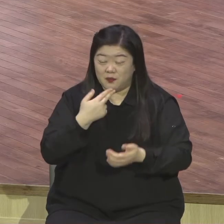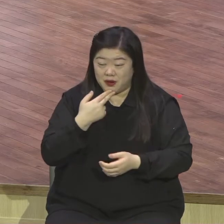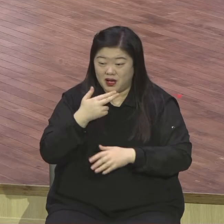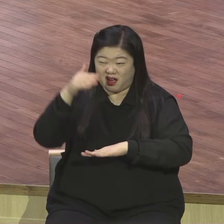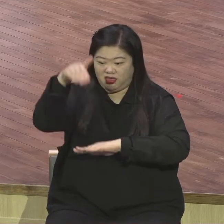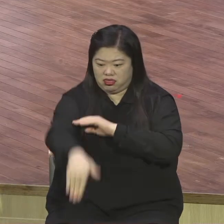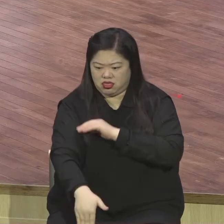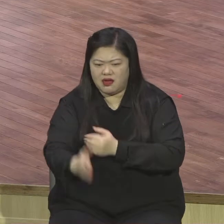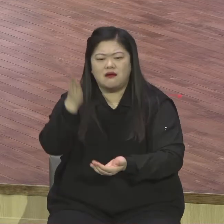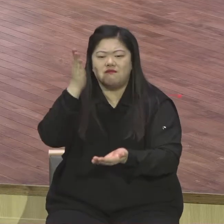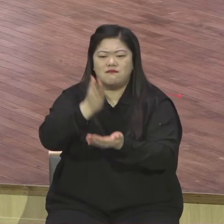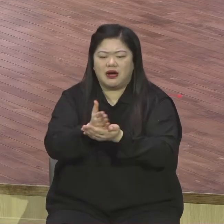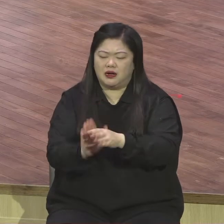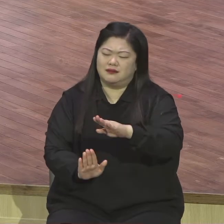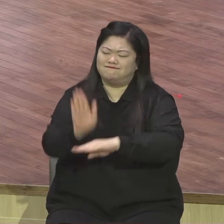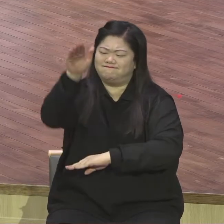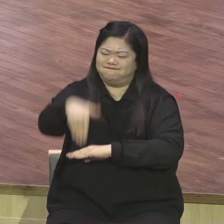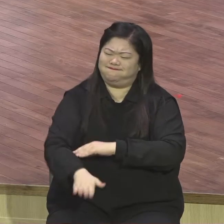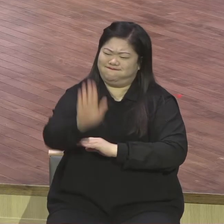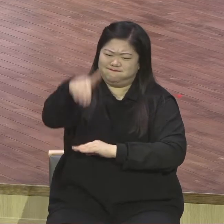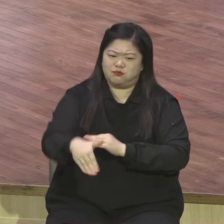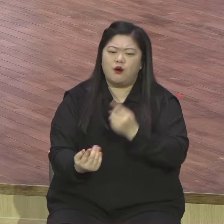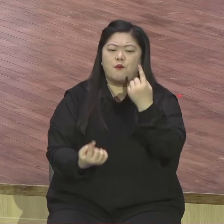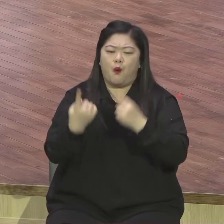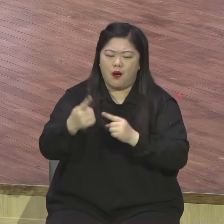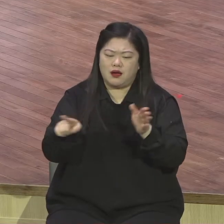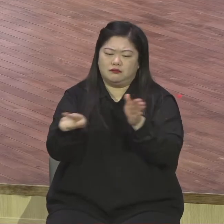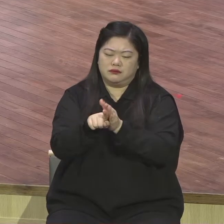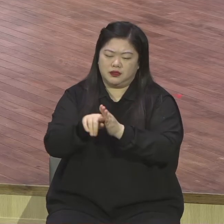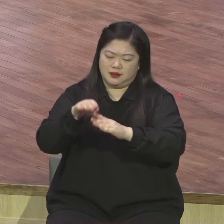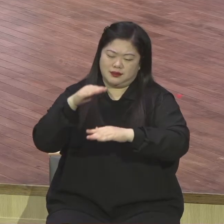어떤 상황 속에서도 믿음이